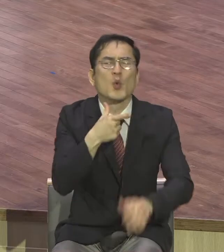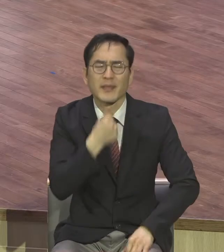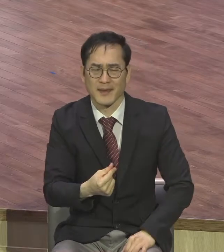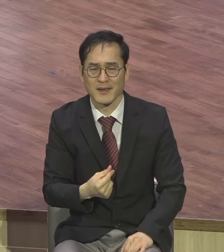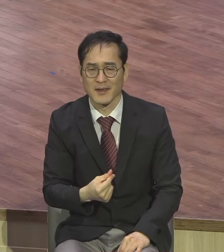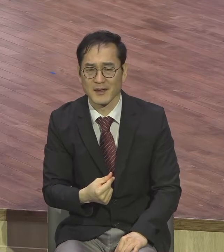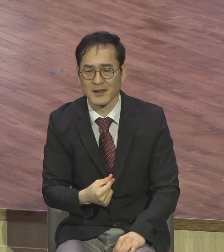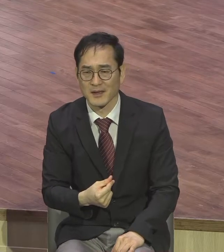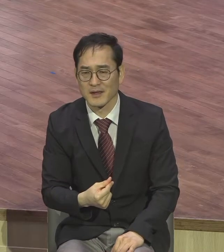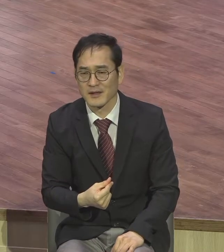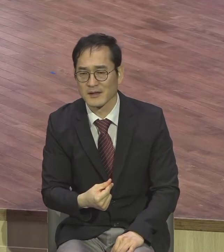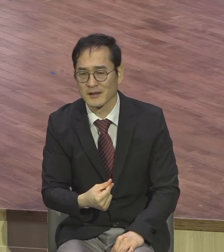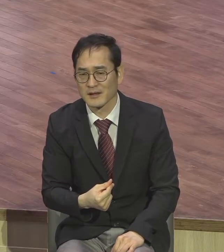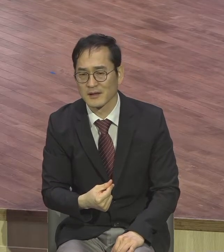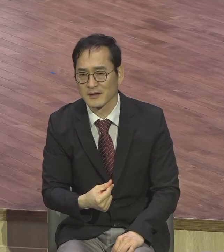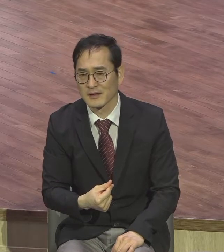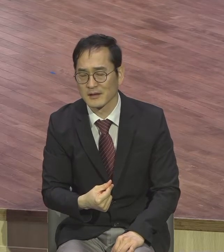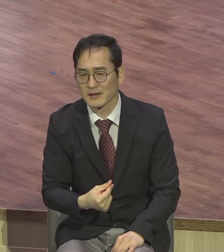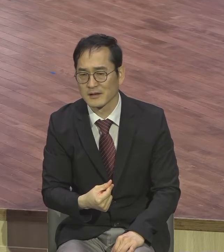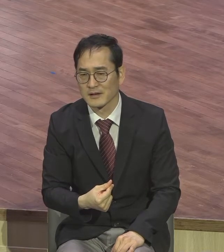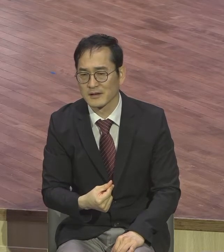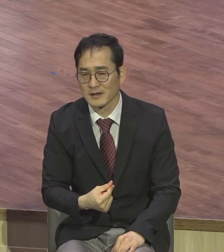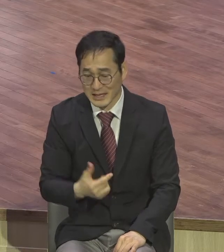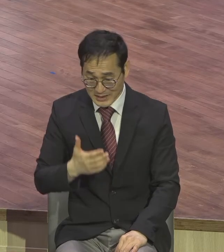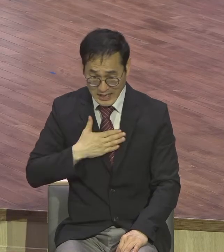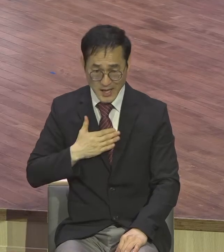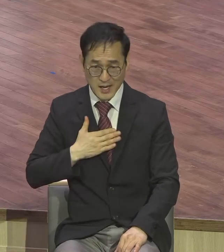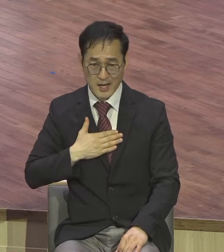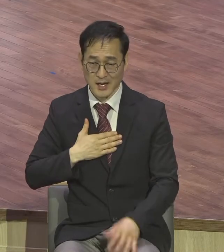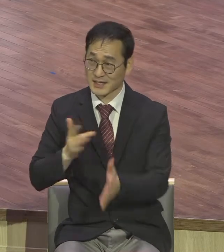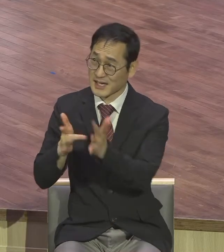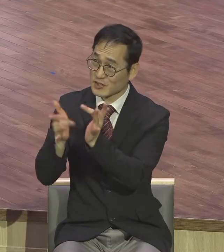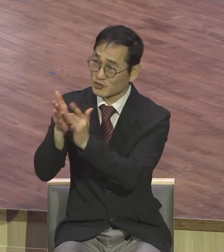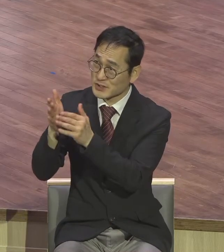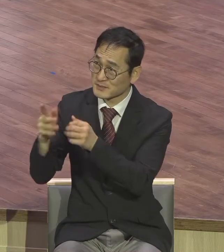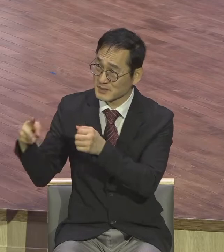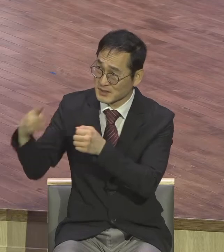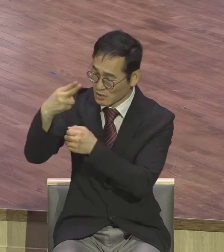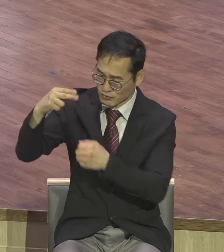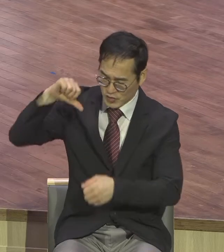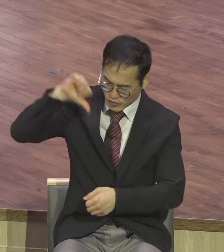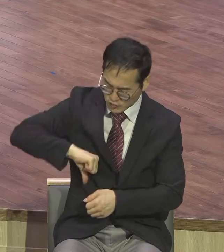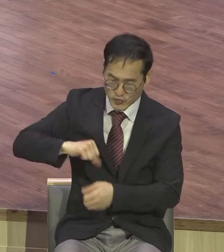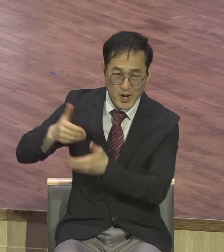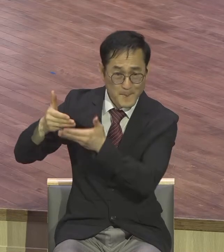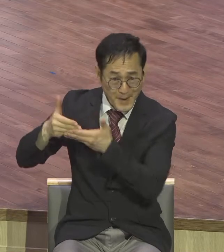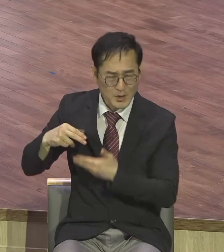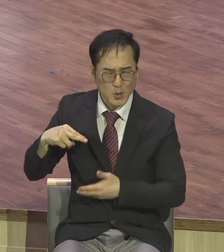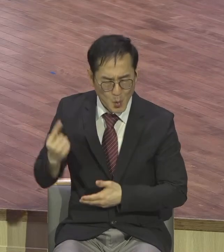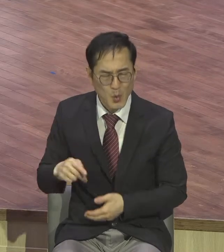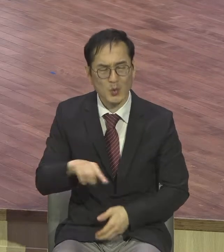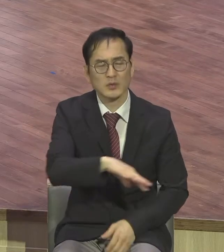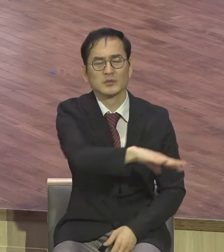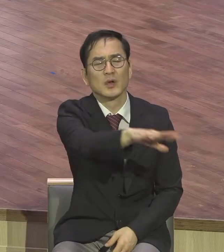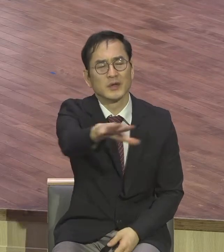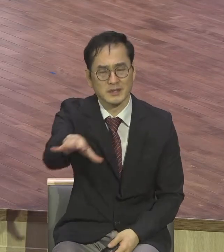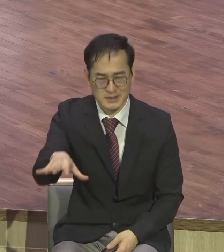내가 이 예수 그리스도에게 저수를 받는다 할지라도 내가